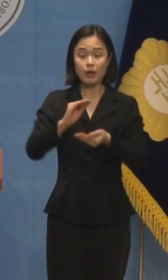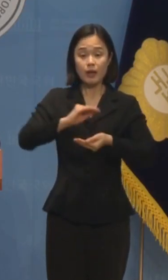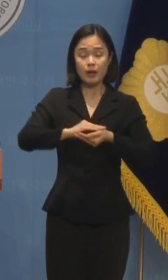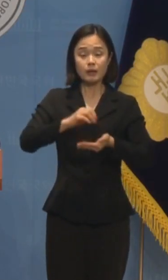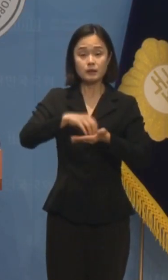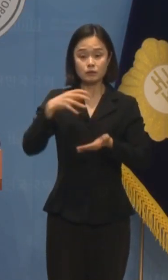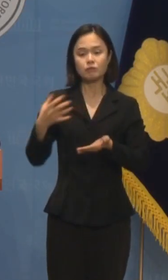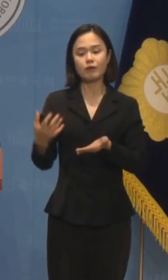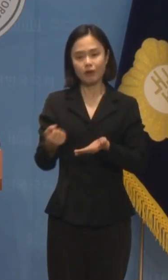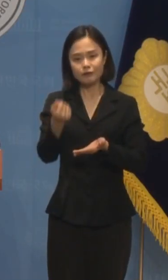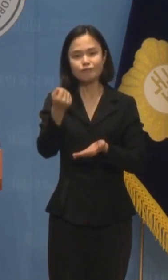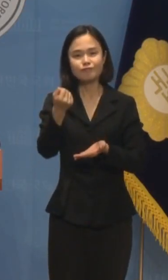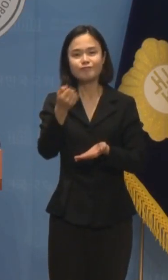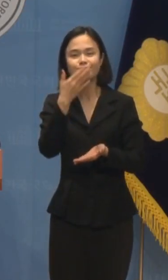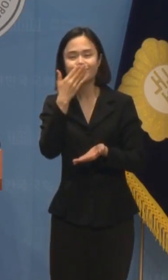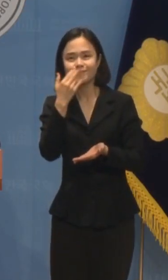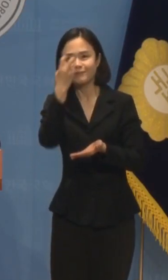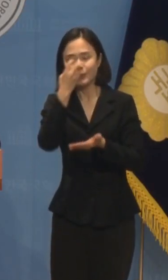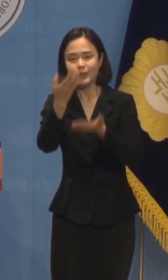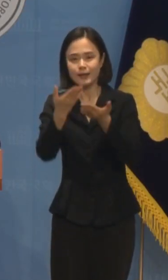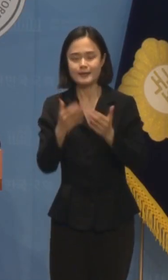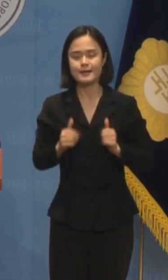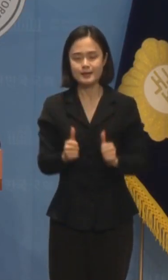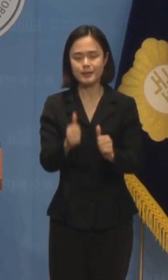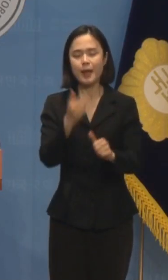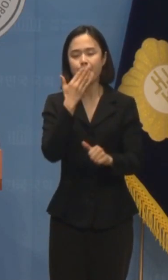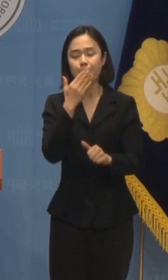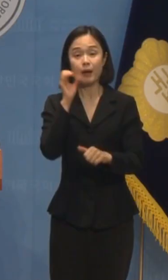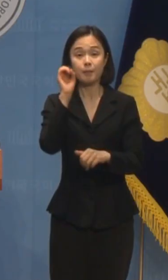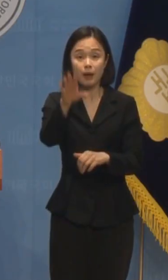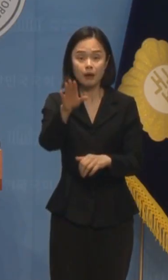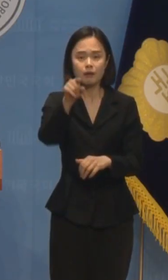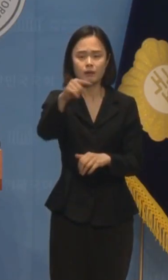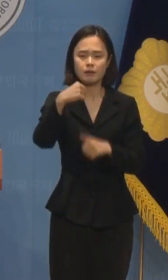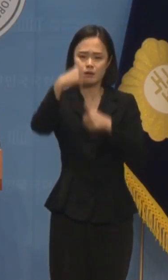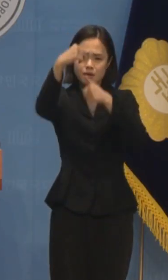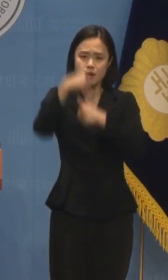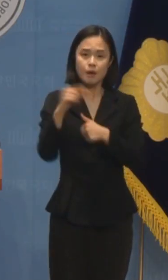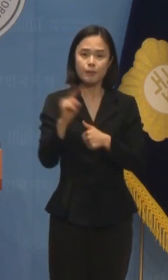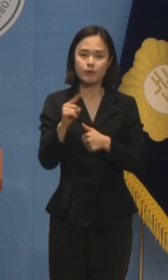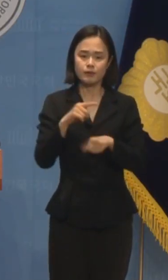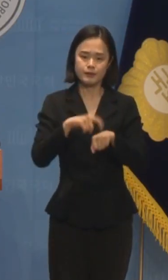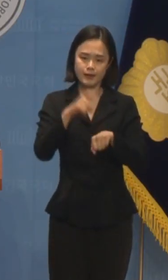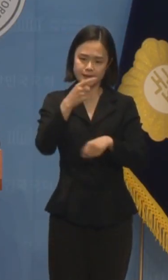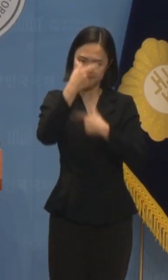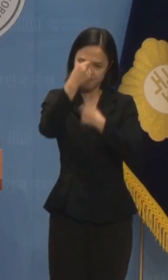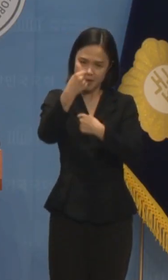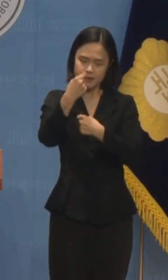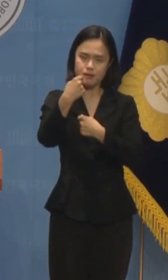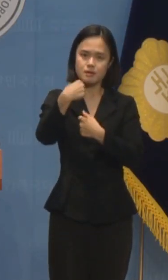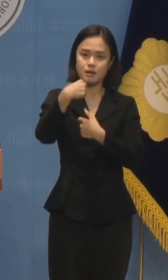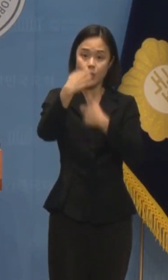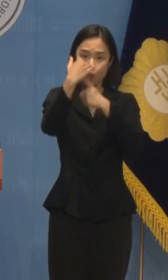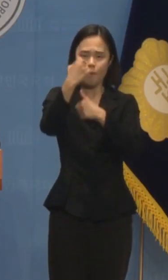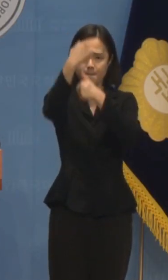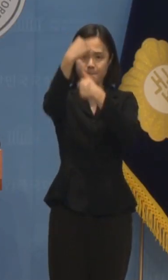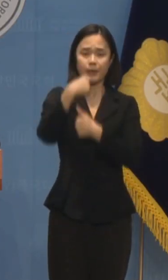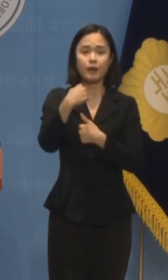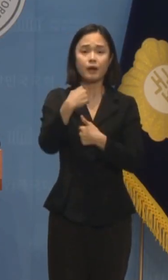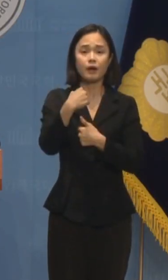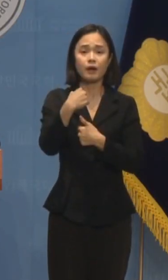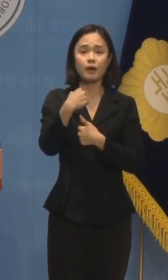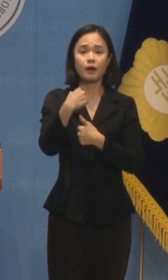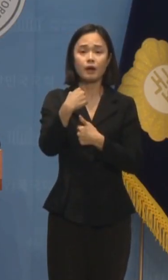검찰은 무조건 11시까지 와라 하다가 담당 검사가 다른 일정이 생겼으니 다음에 오라며